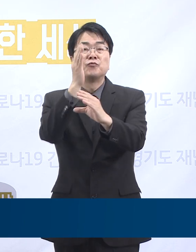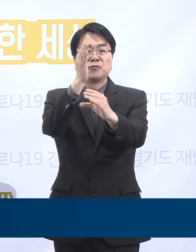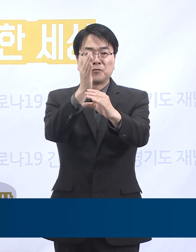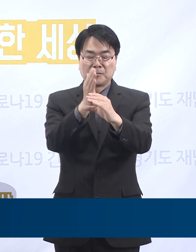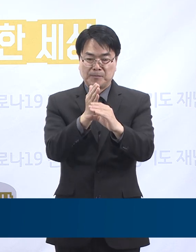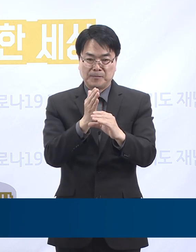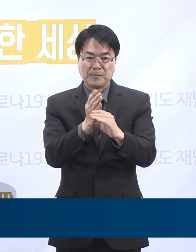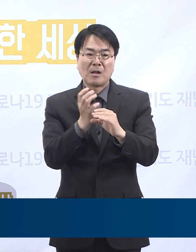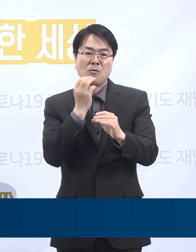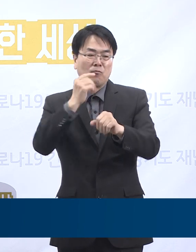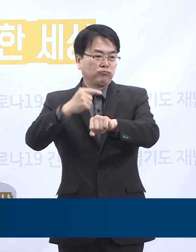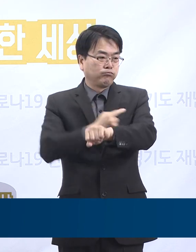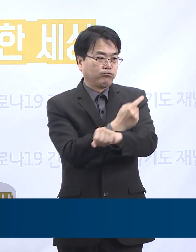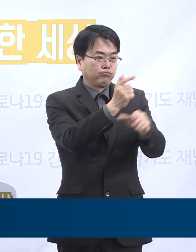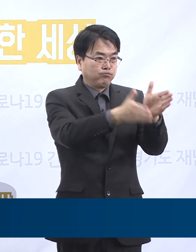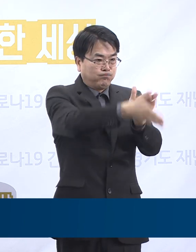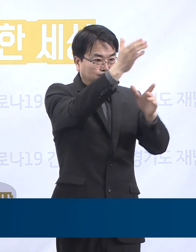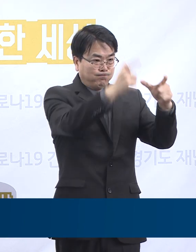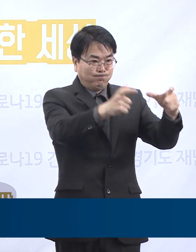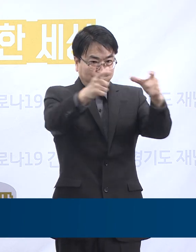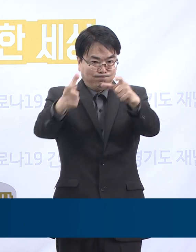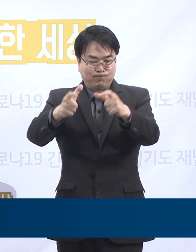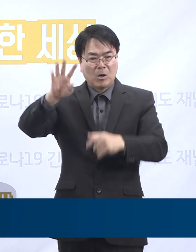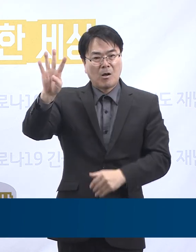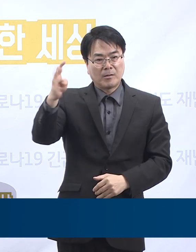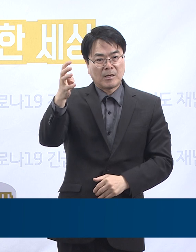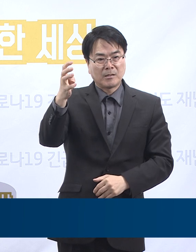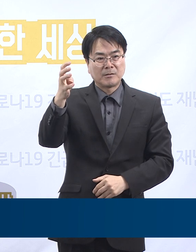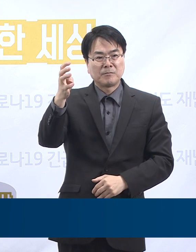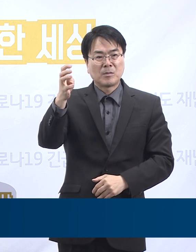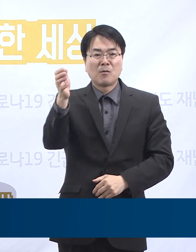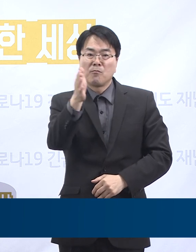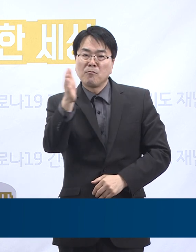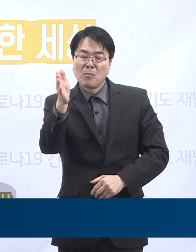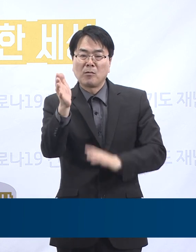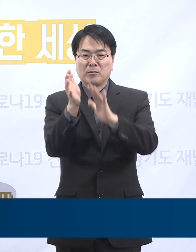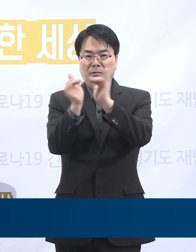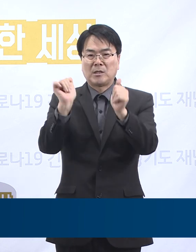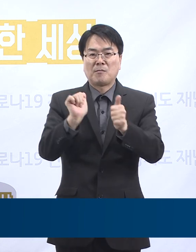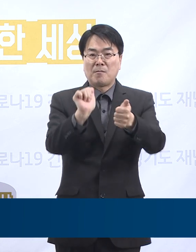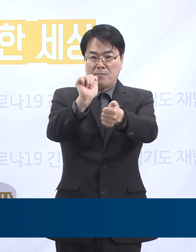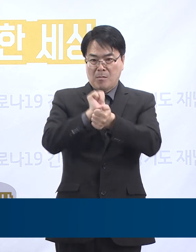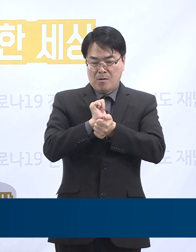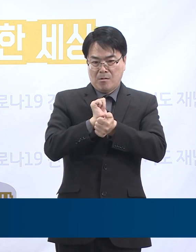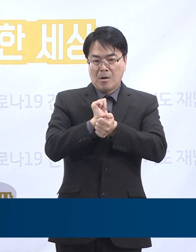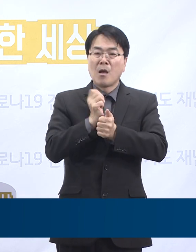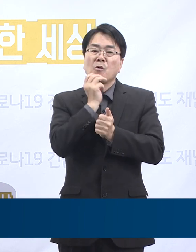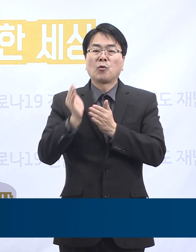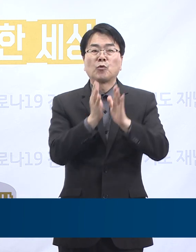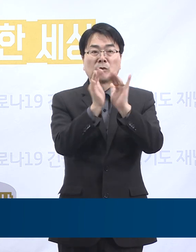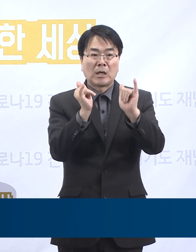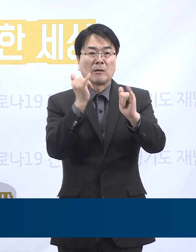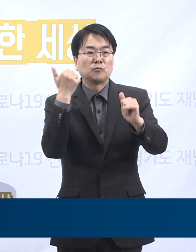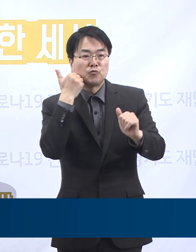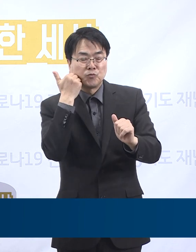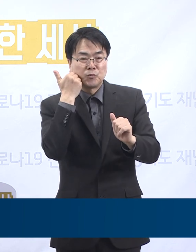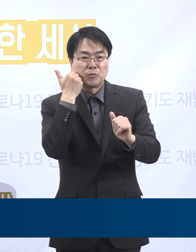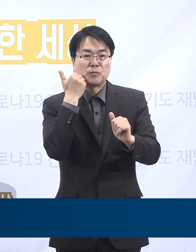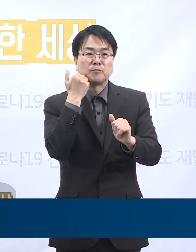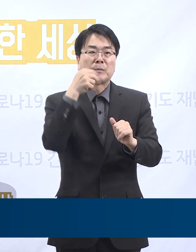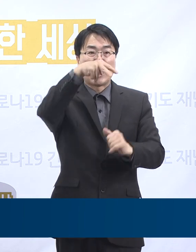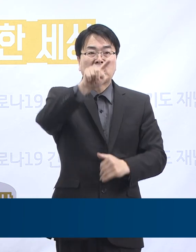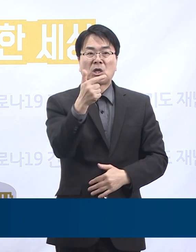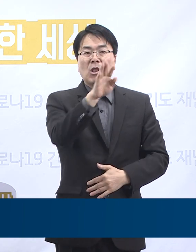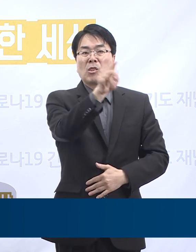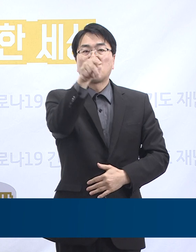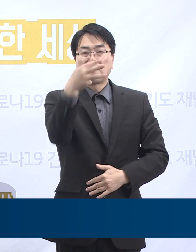서울 외 타시도를 포함한 확진자는 총 40명으로 이 중 도내 확진자는 선별진료소 기준